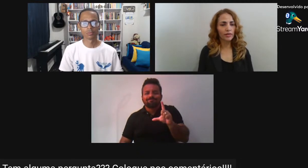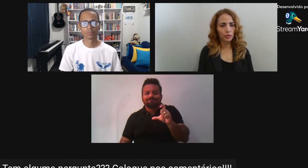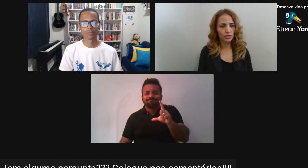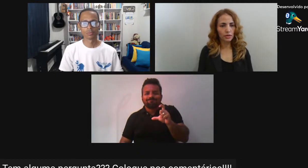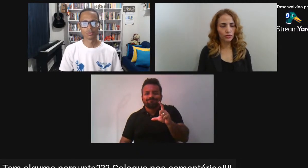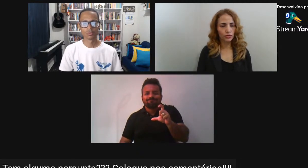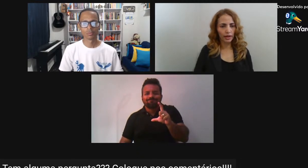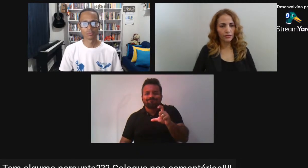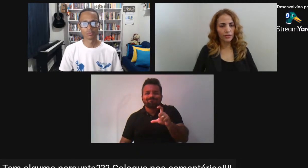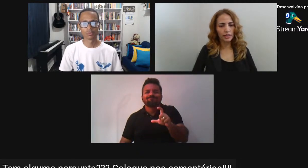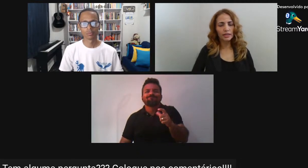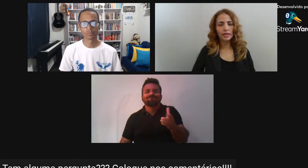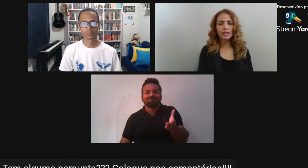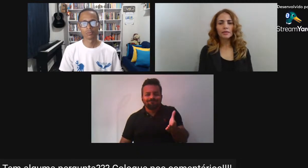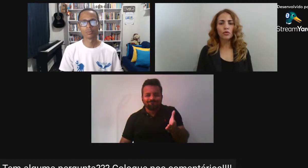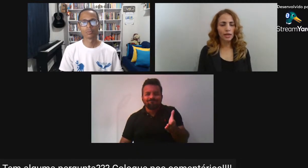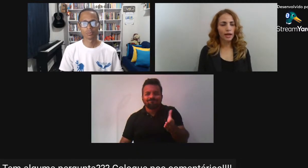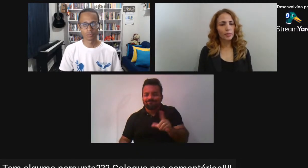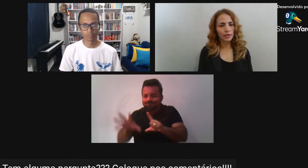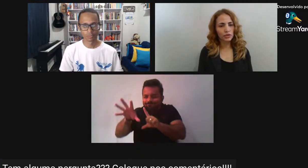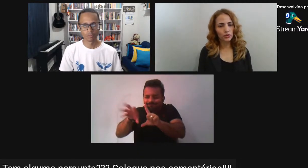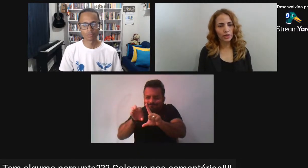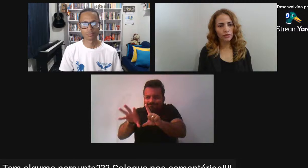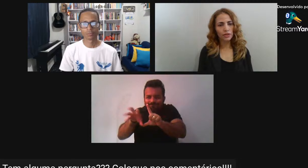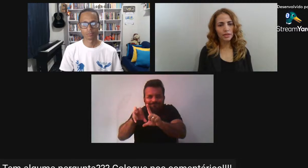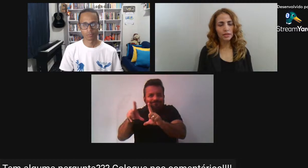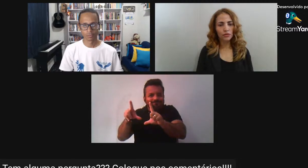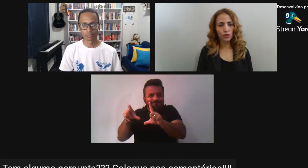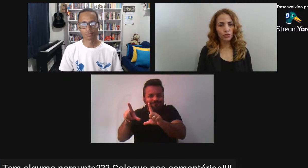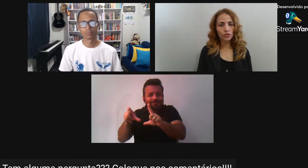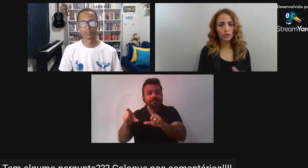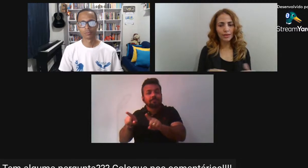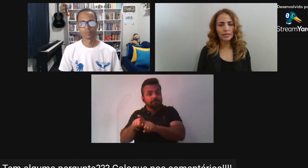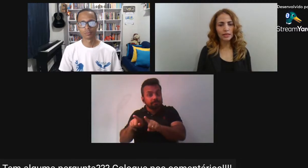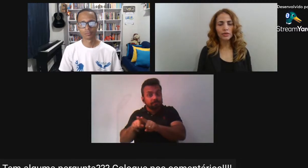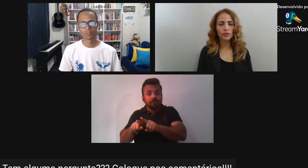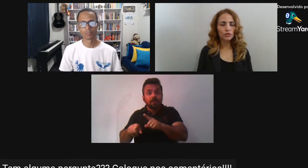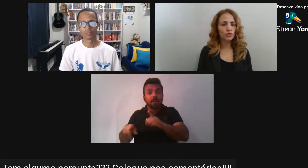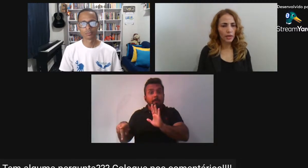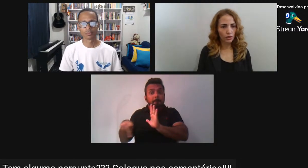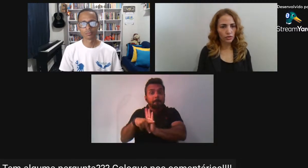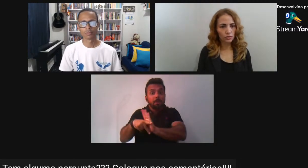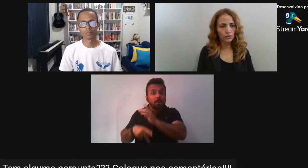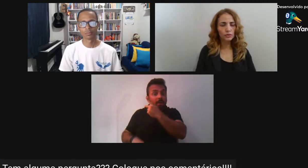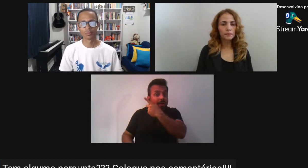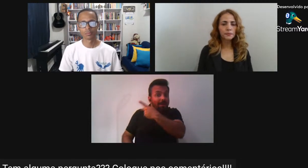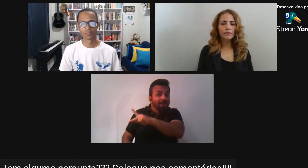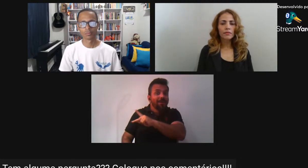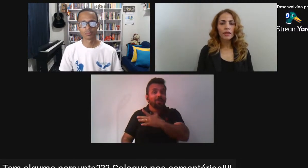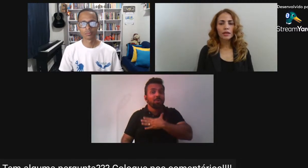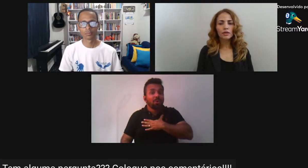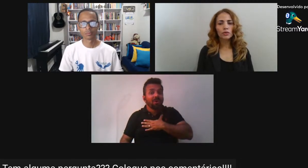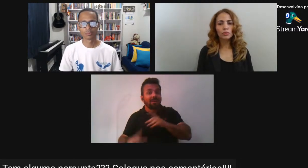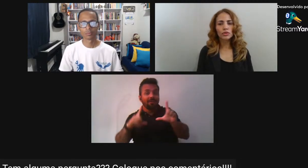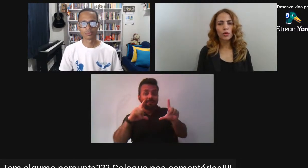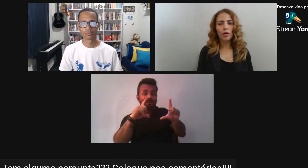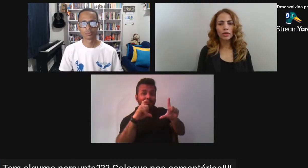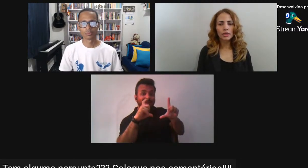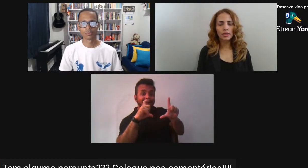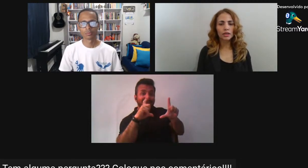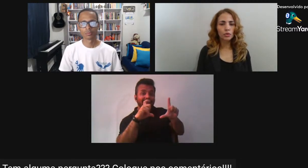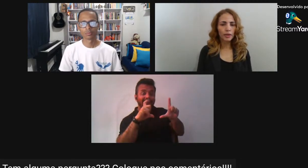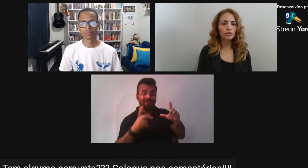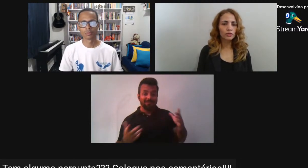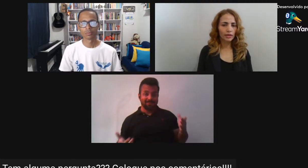incentivava A produção fotográfica Pousava para as fotografias Então foi construído Um acerto Talvez um dos maiores do mundo E o Museu